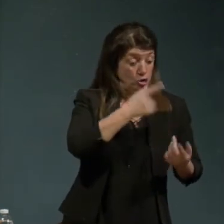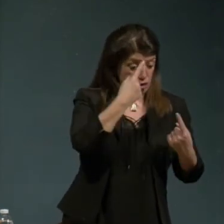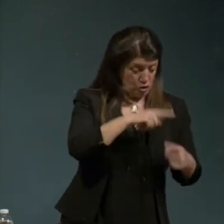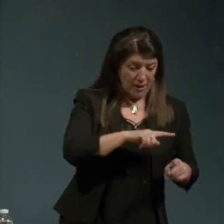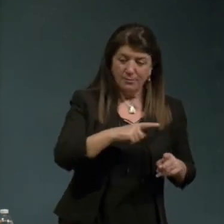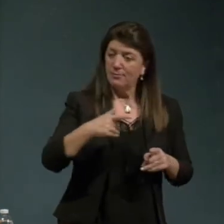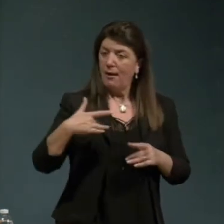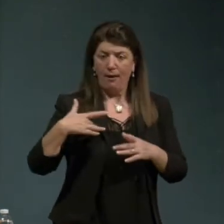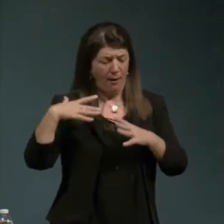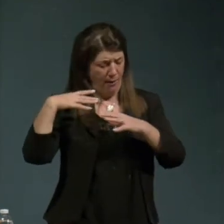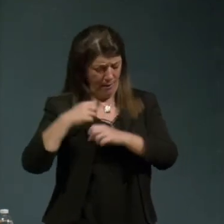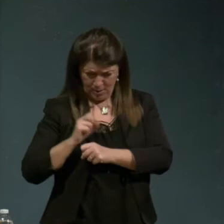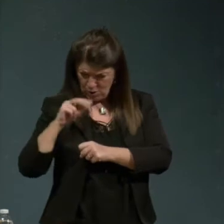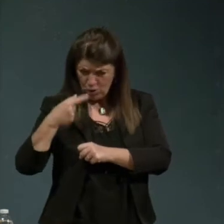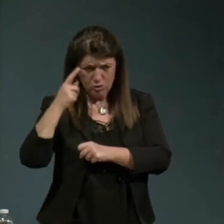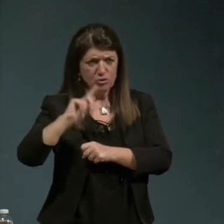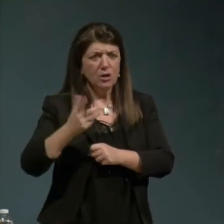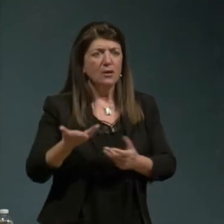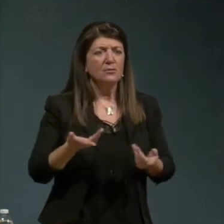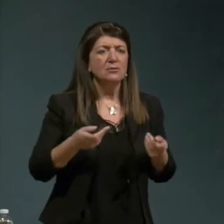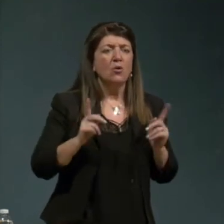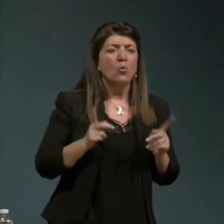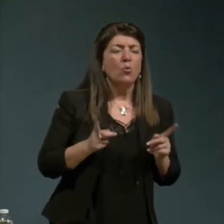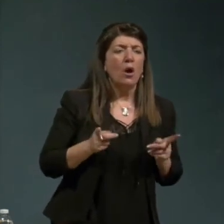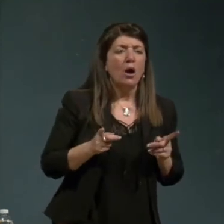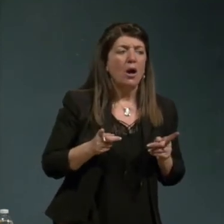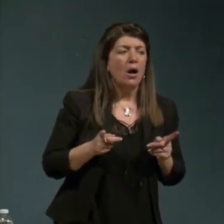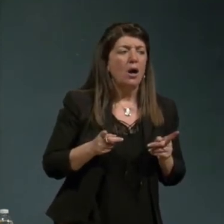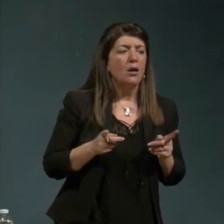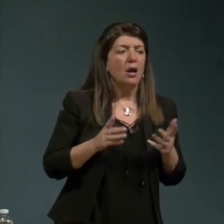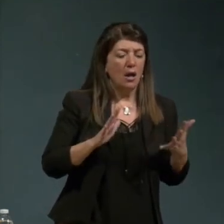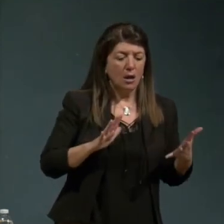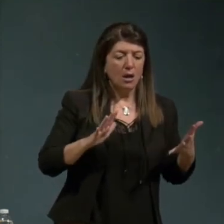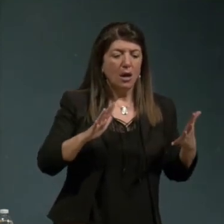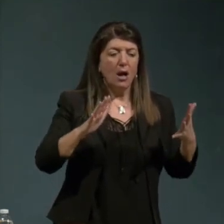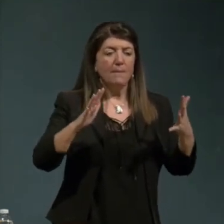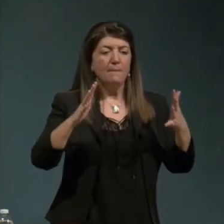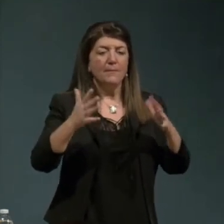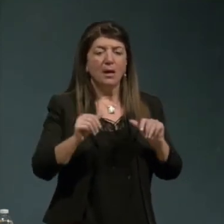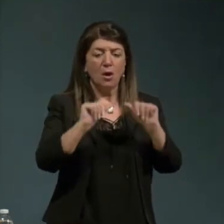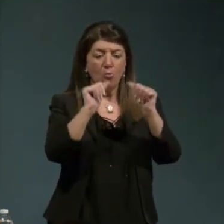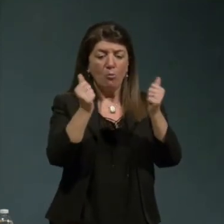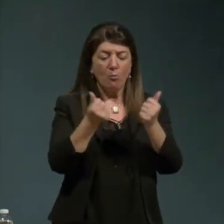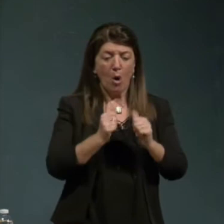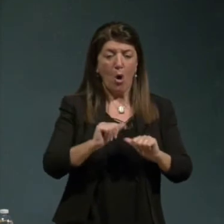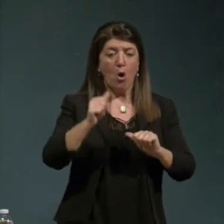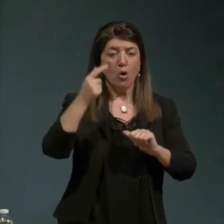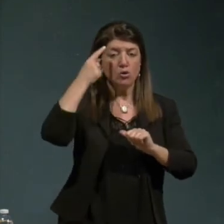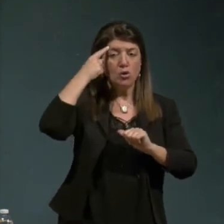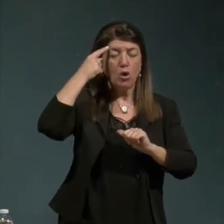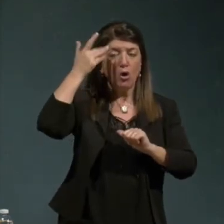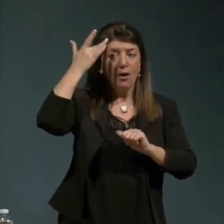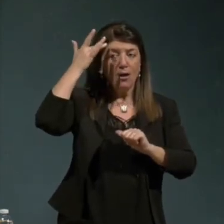cambiare la questione del sapere della trasmission del